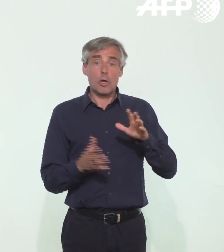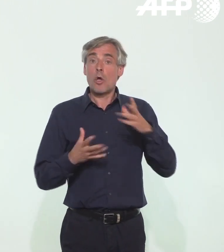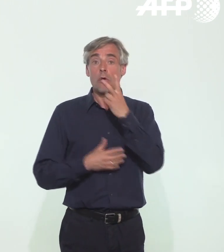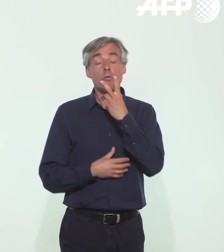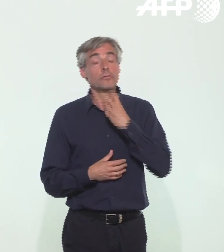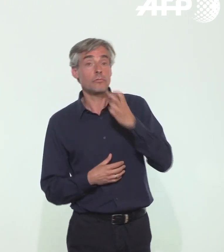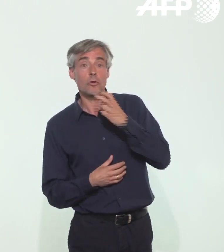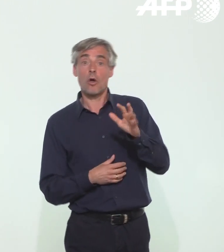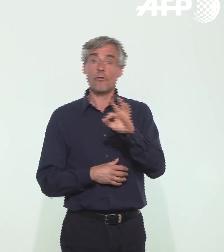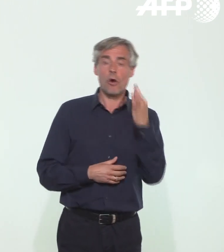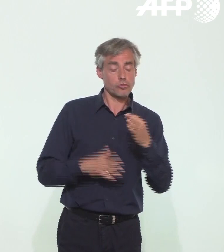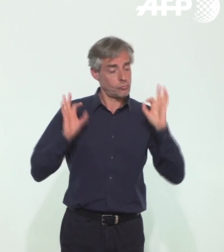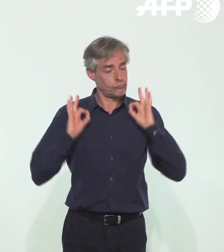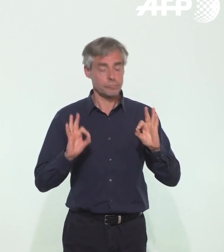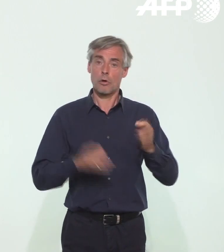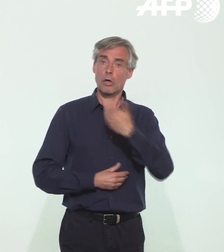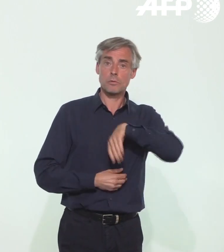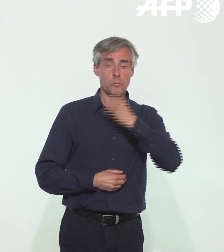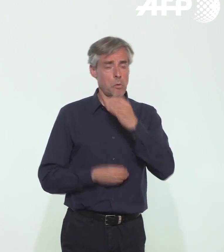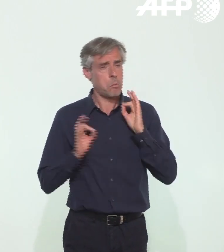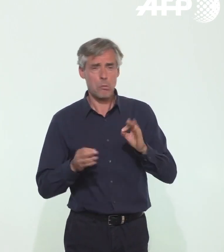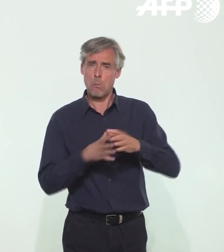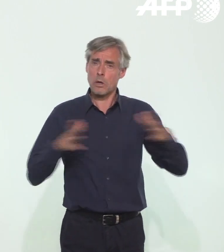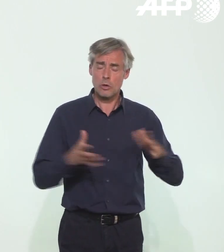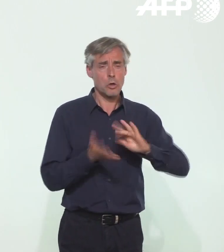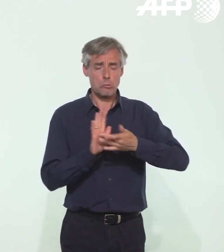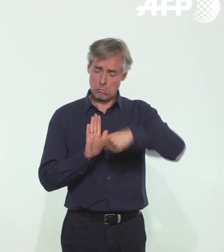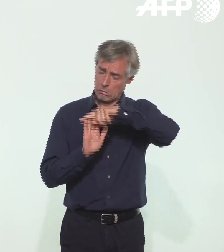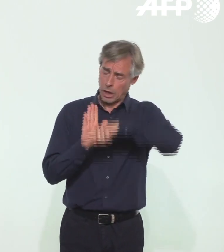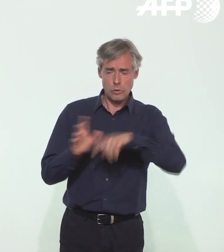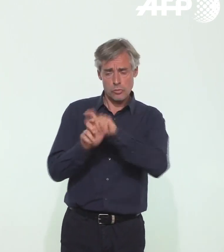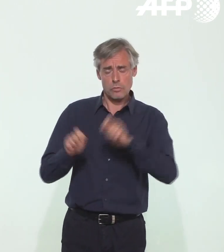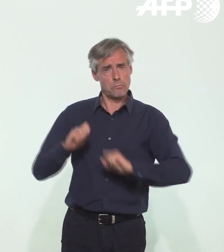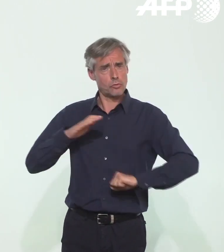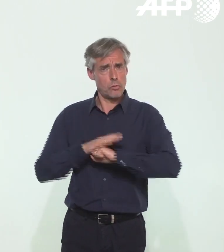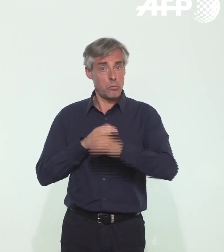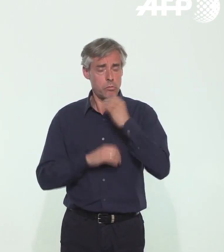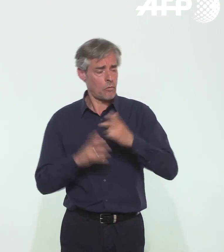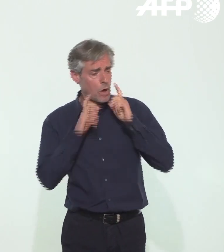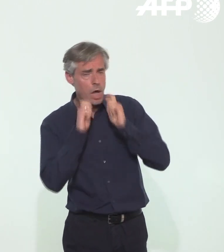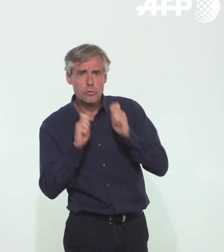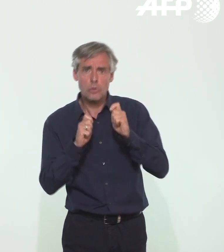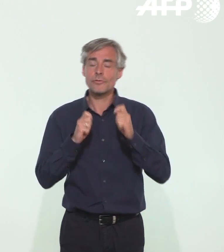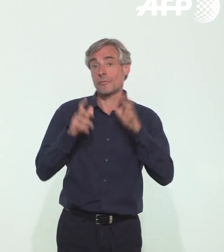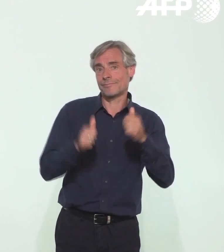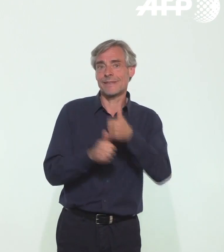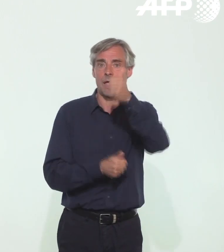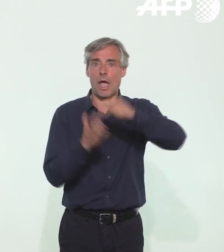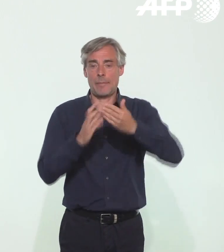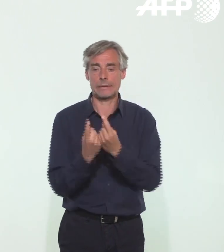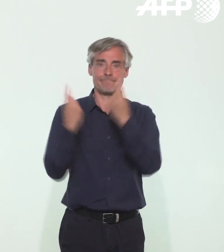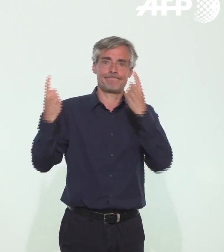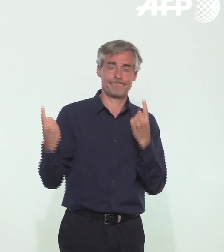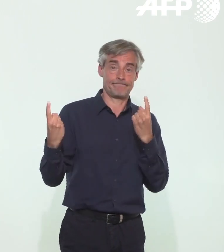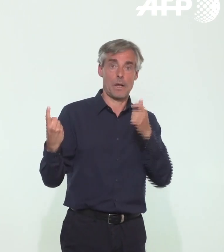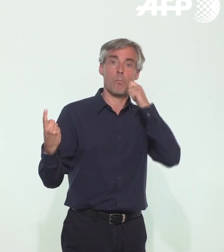avec un très grand sens des responsabilités, appliquent l'ensemble des mesures barrières, font très attention à cette fameuse distance physique